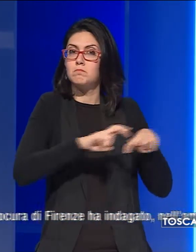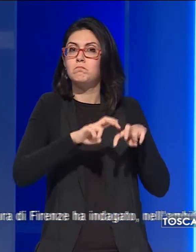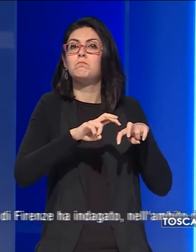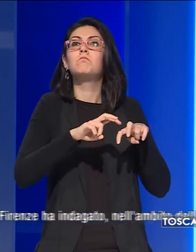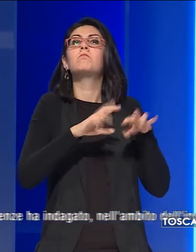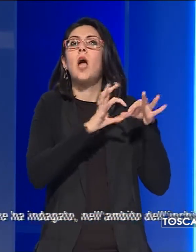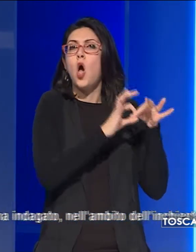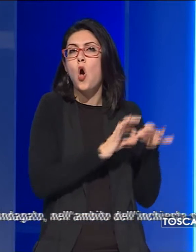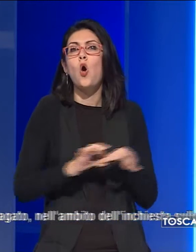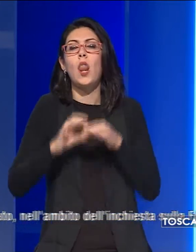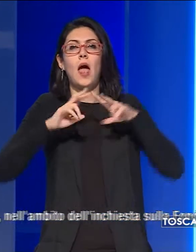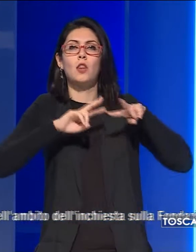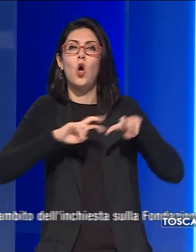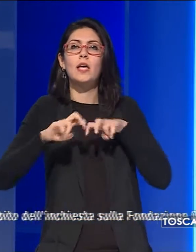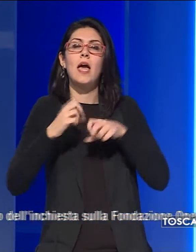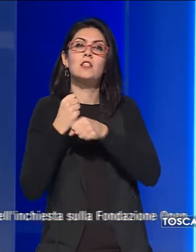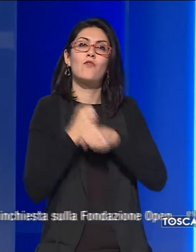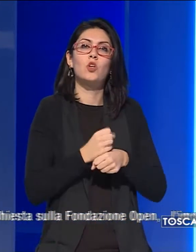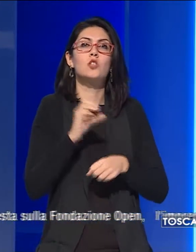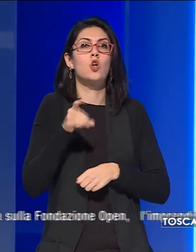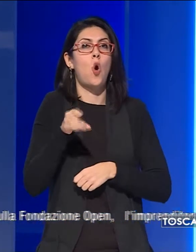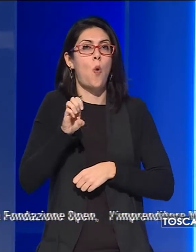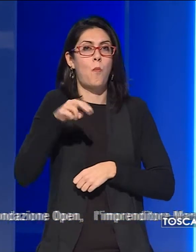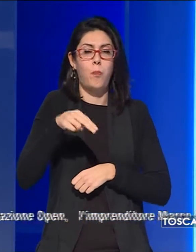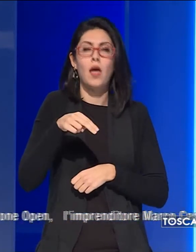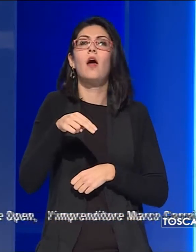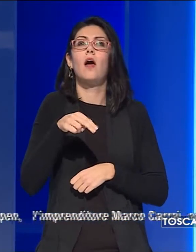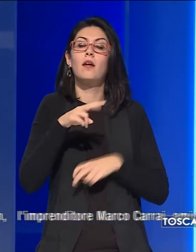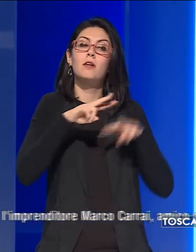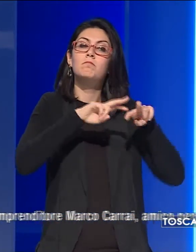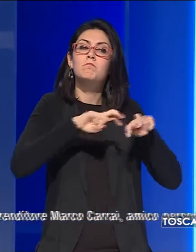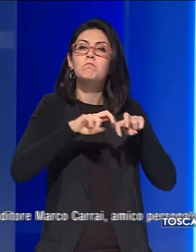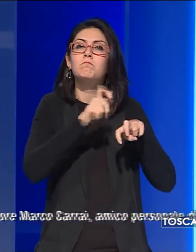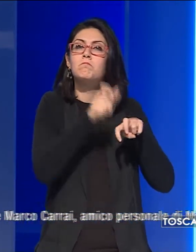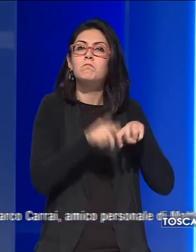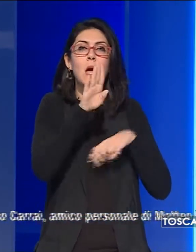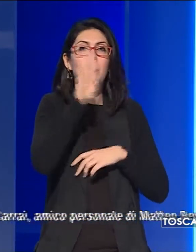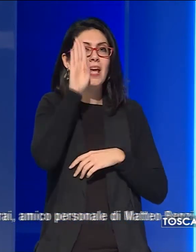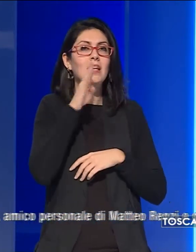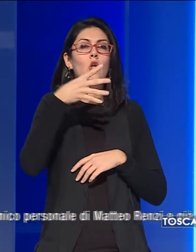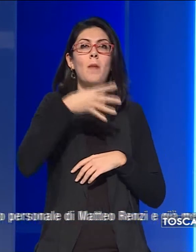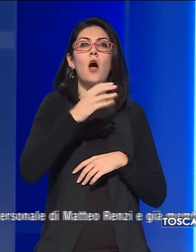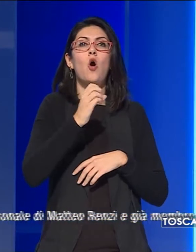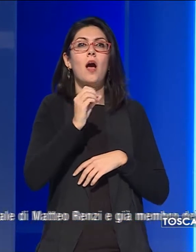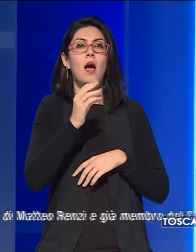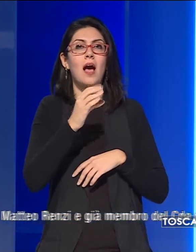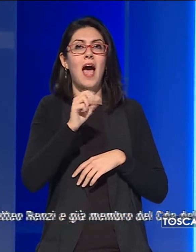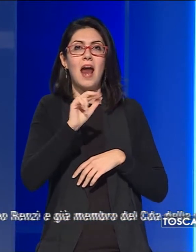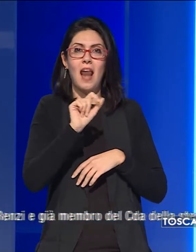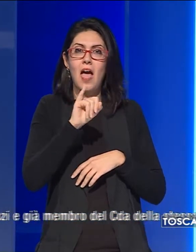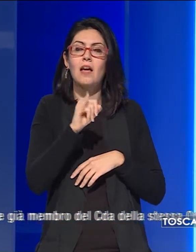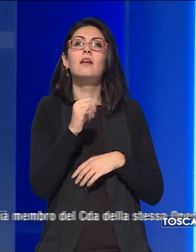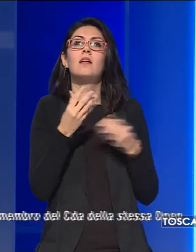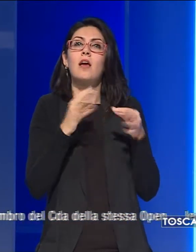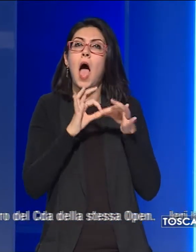dell'inchiesta sulla Fondazione Open, l'imprenditore Marco Carrai, amico personale